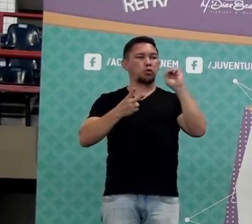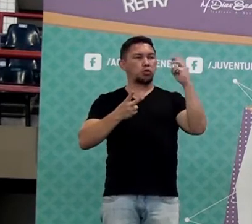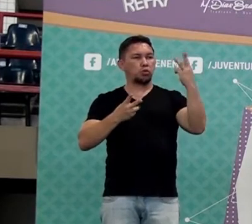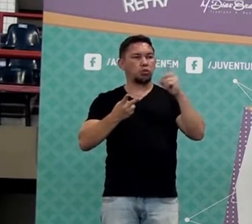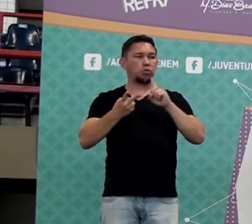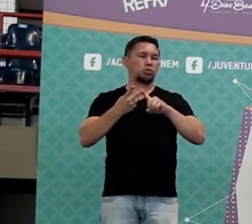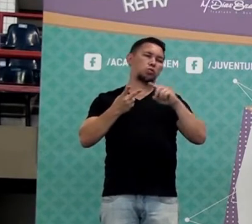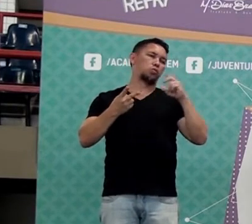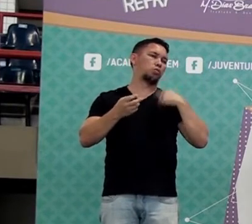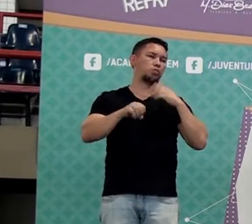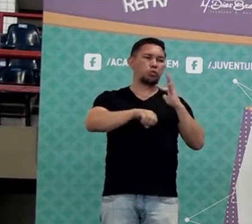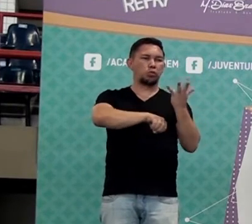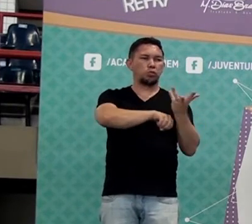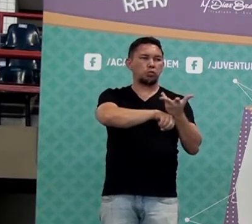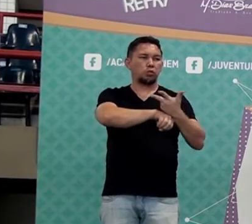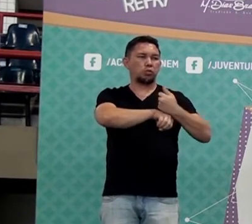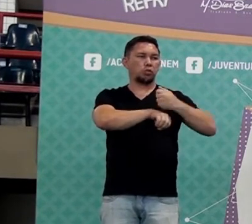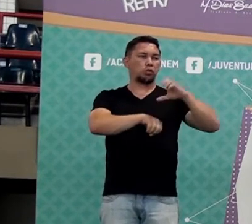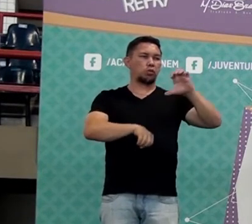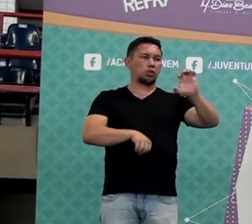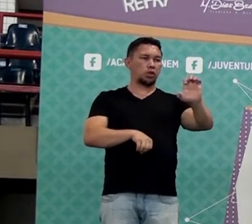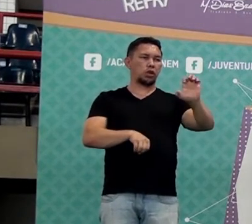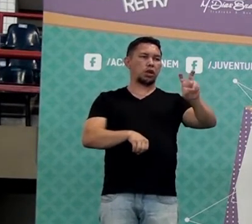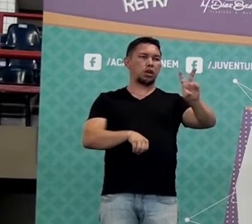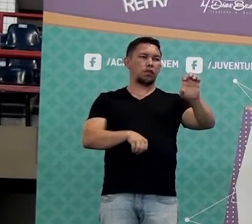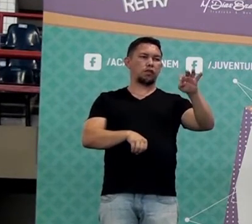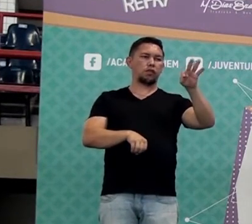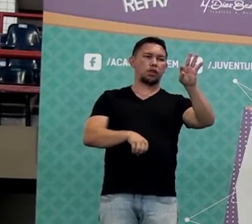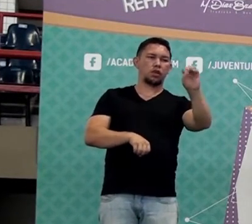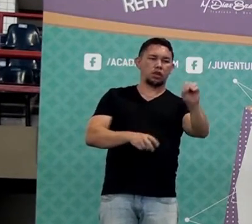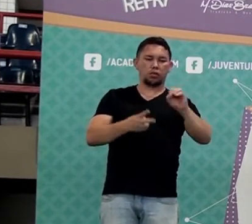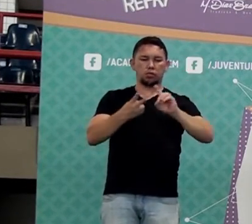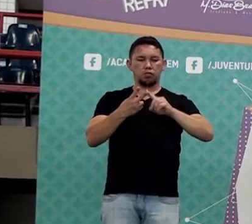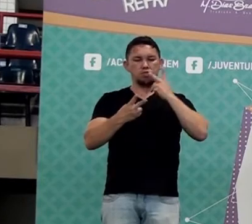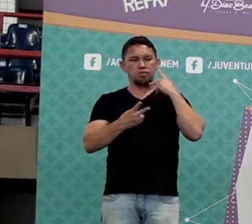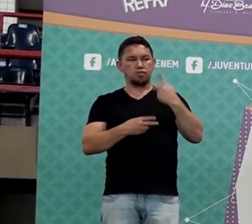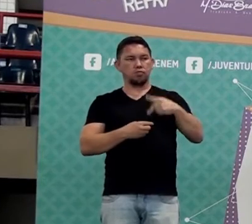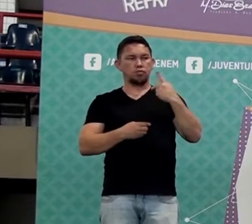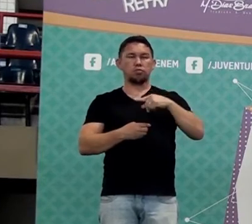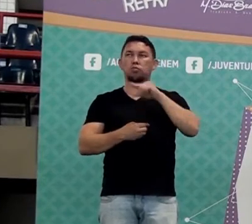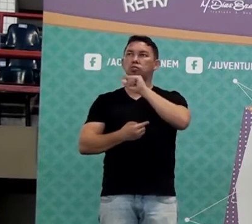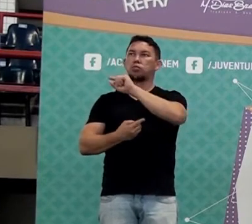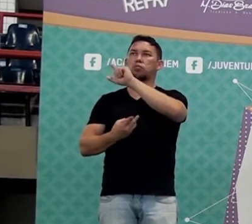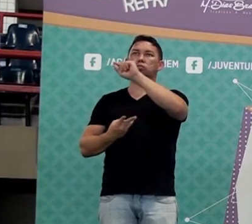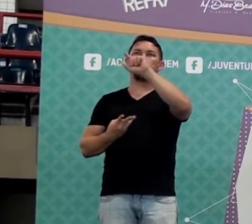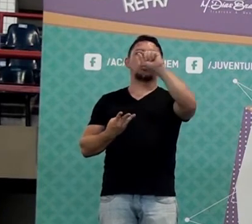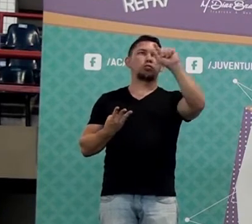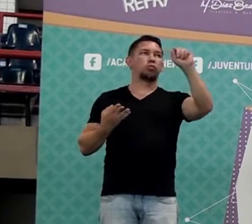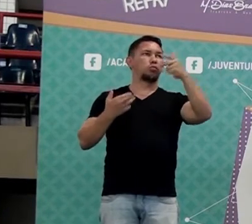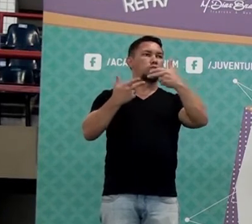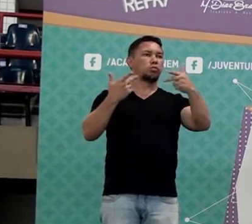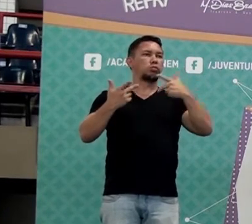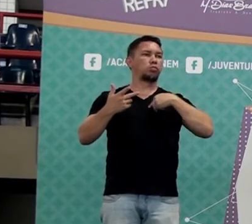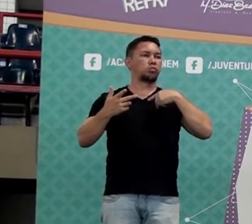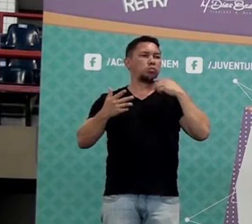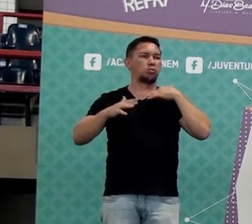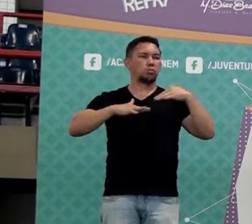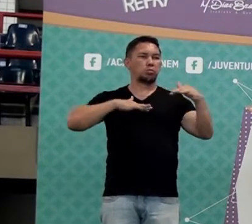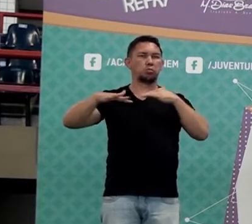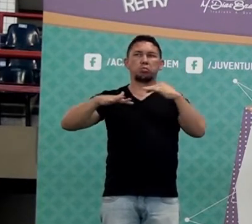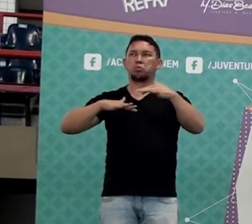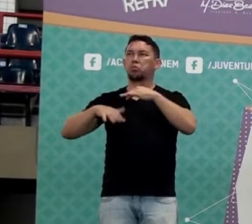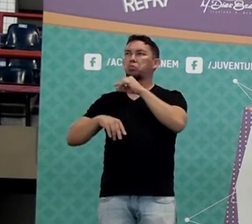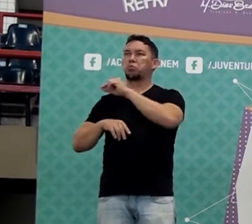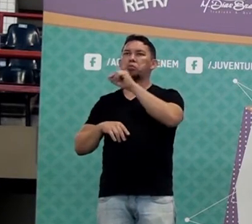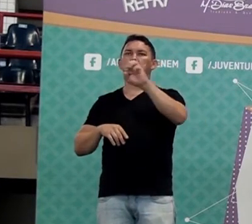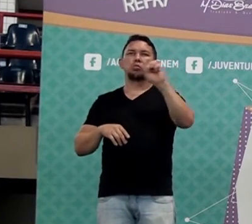eventos que acontecem pra juventude, nunca na prefeitura aqui de Fortaleza houve tantos eventos e tantos